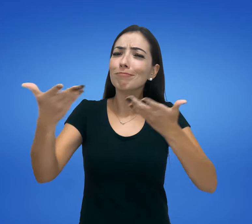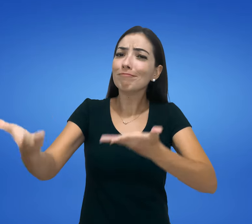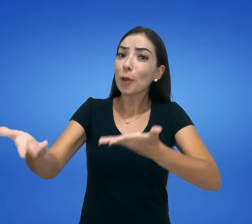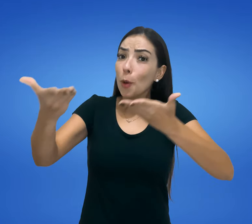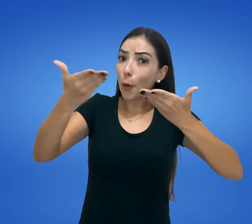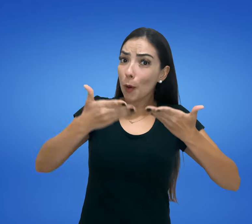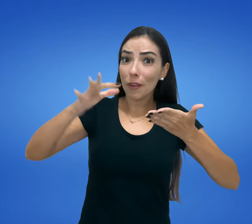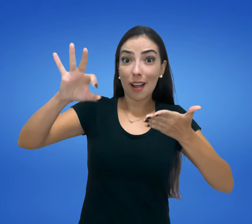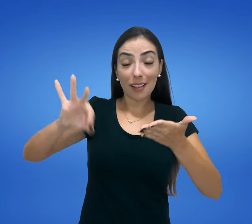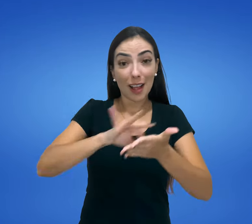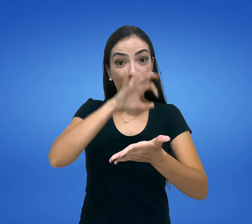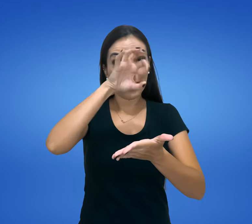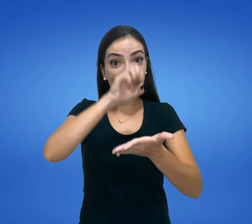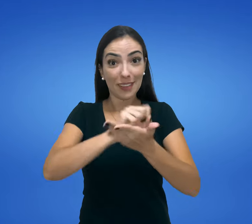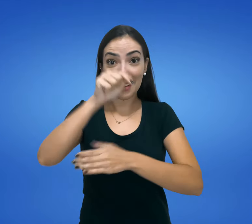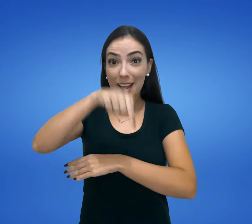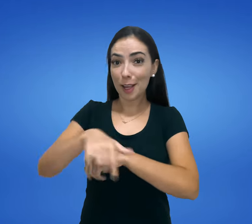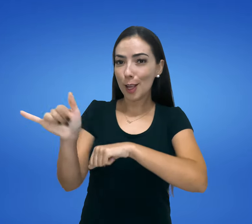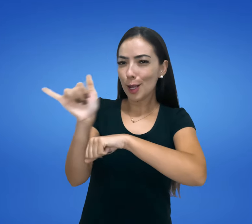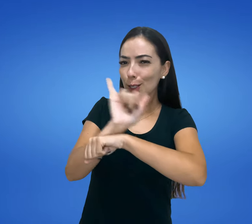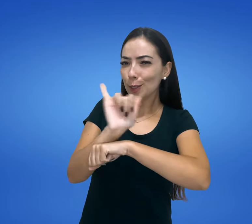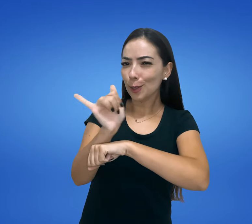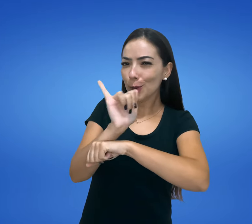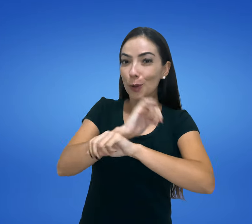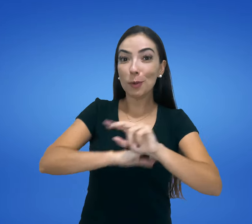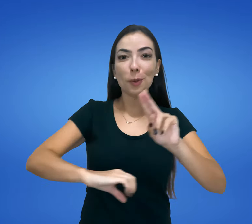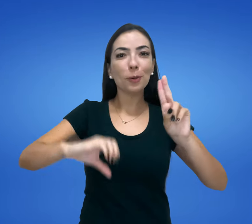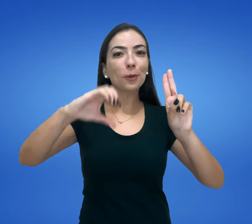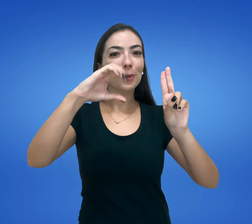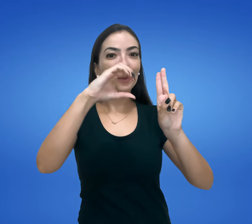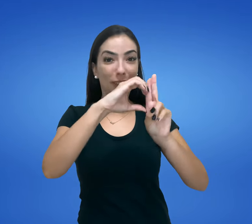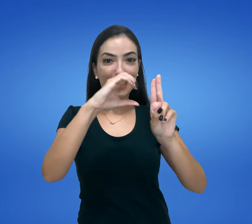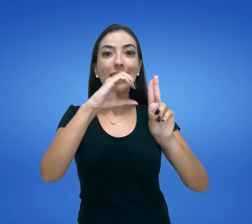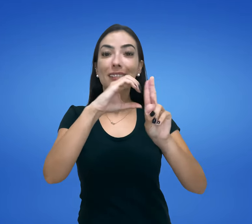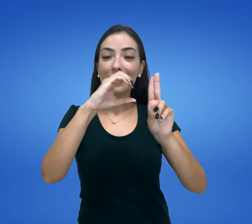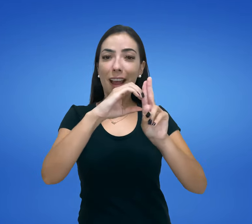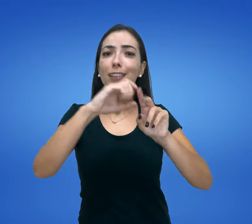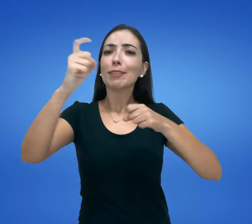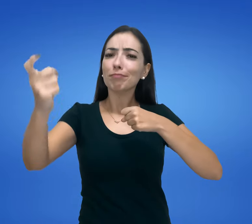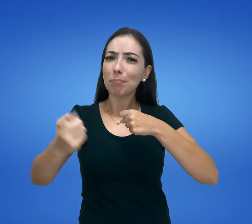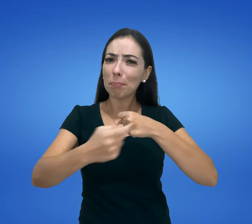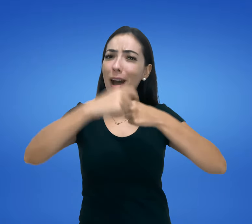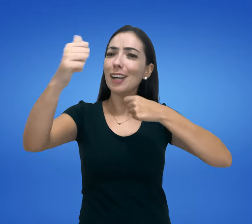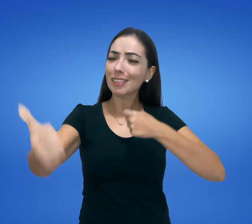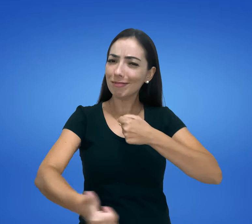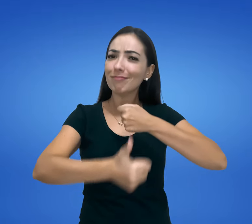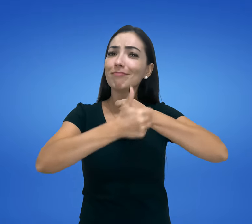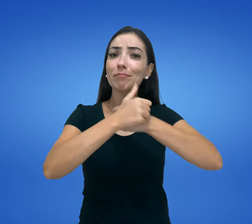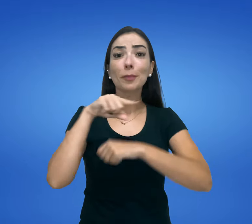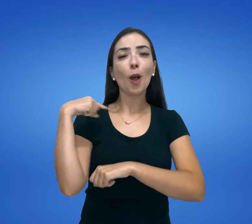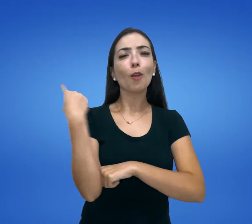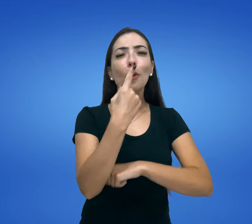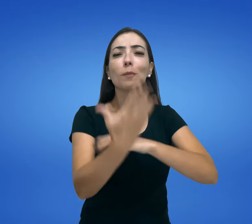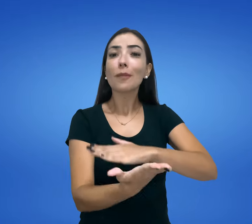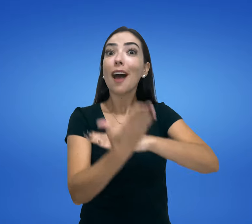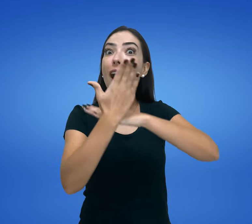Mas primeiro eu convido todos vocês a se inscreverem aqui no canal da Uníntese e também curtirem esse vídeo,